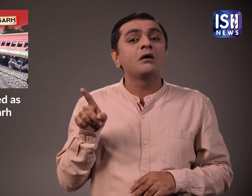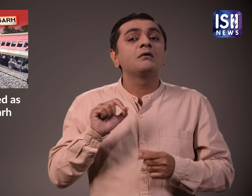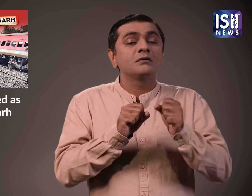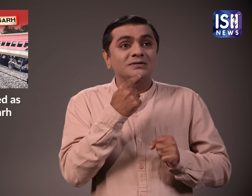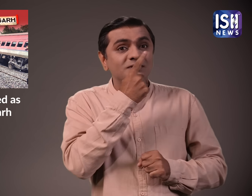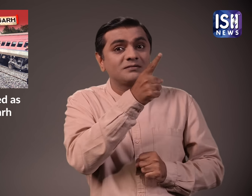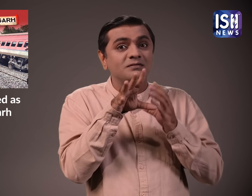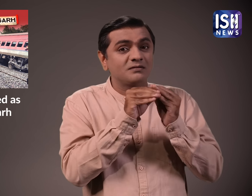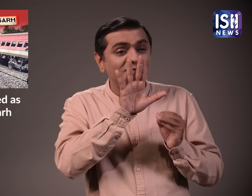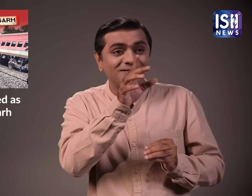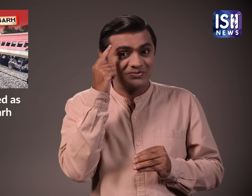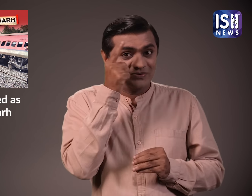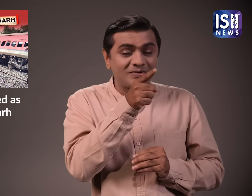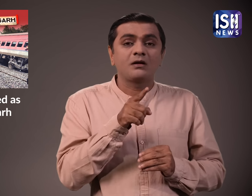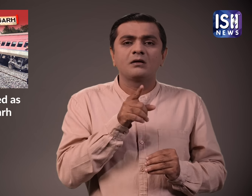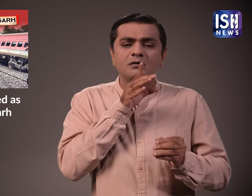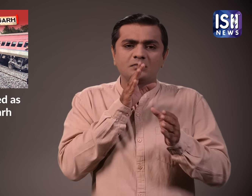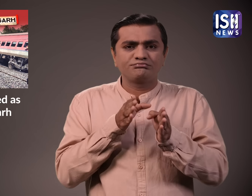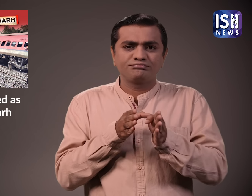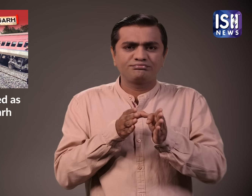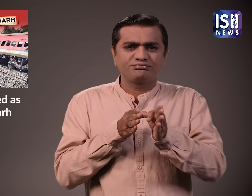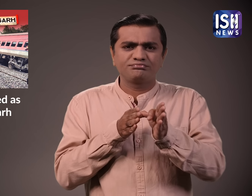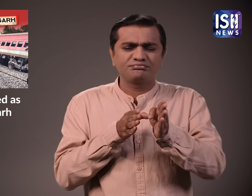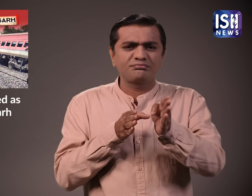उन्होंने बताया कि धमागे की आवास के बार ट्रेन पट्री से उतर गई